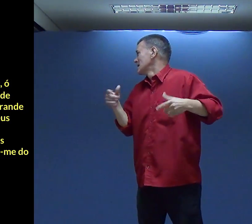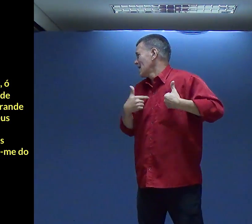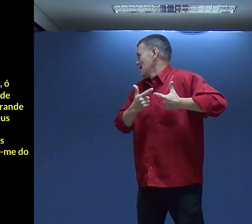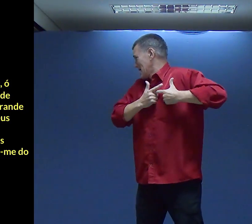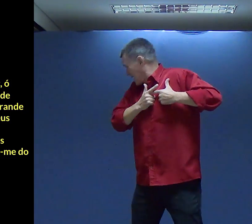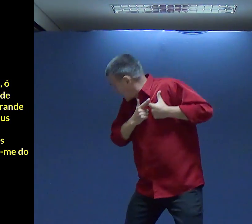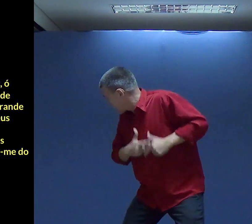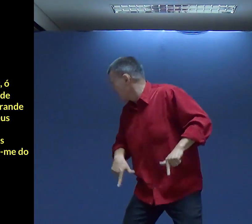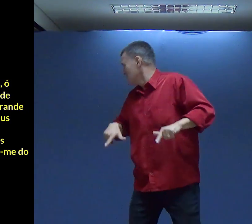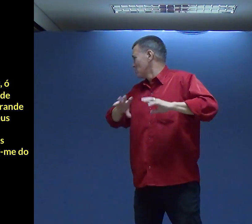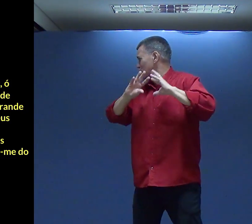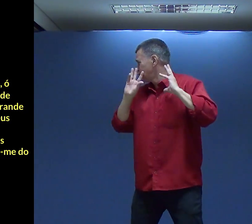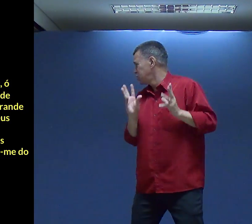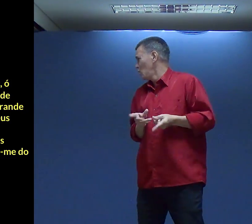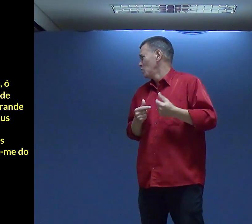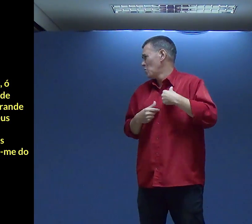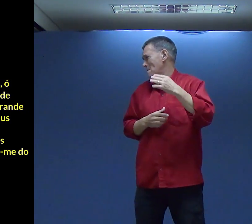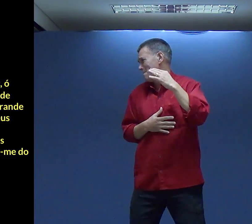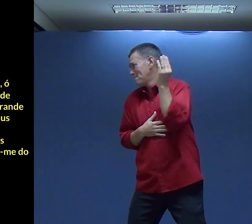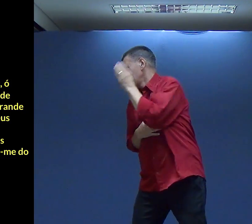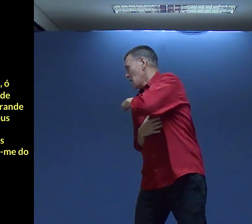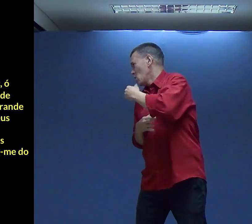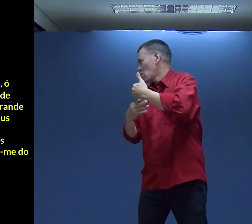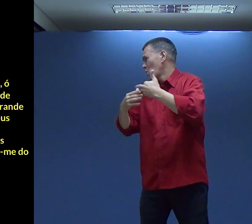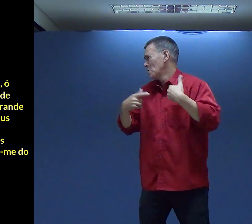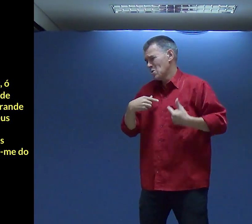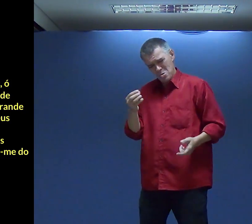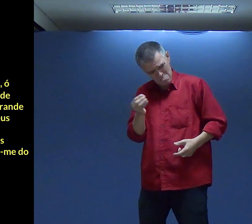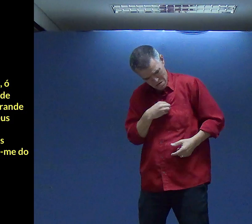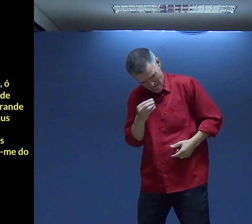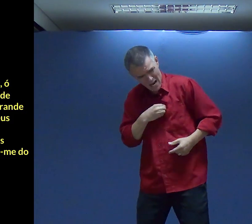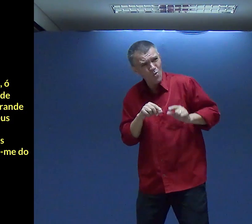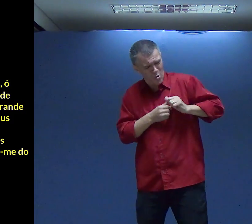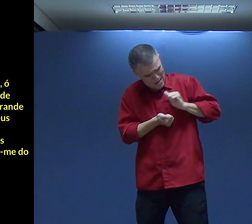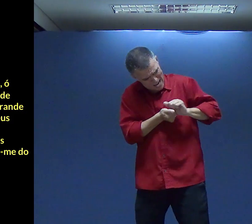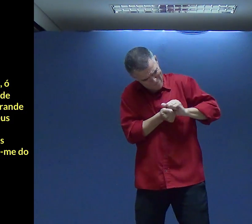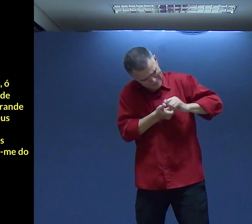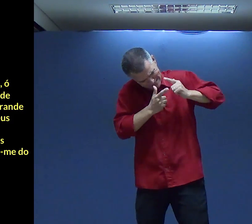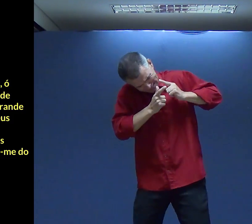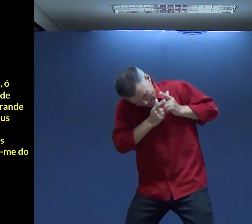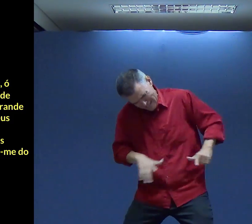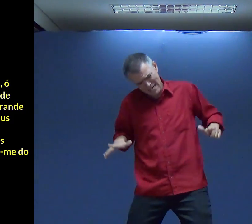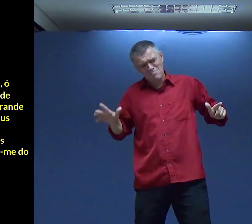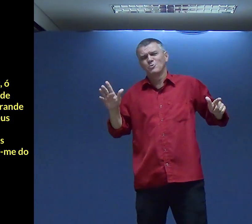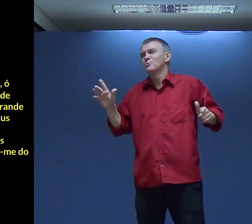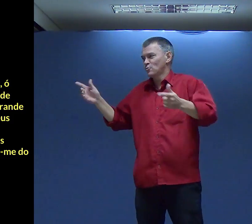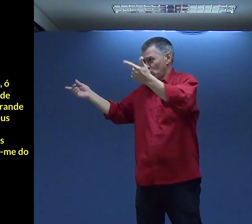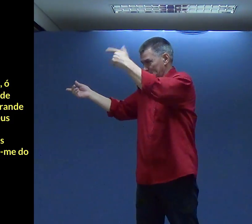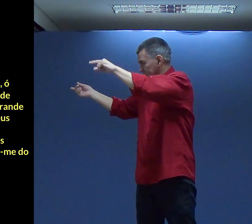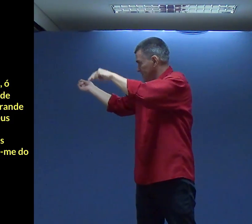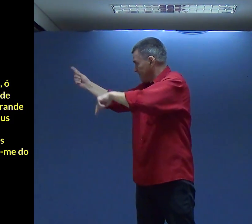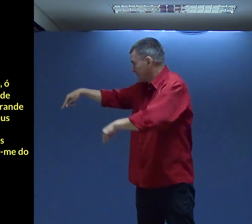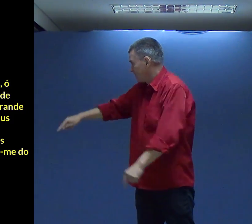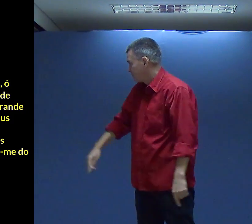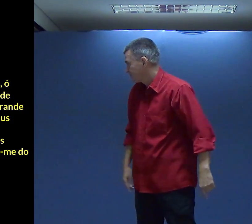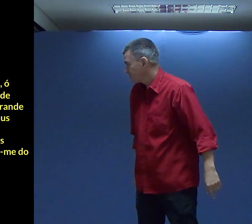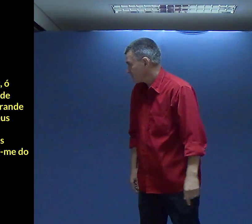Purifica-me De todas As minhas maldades E lava Os meus pecados Pode